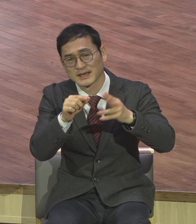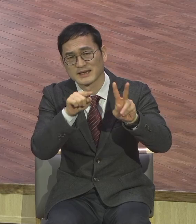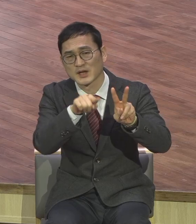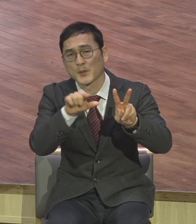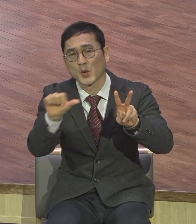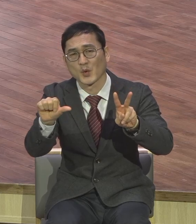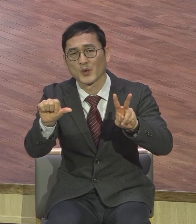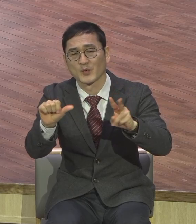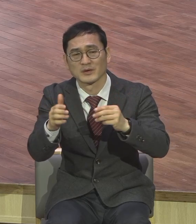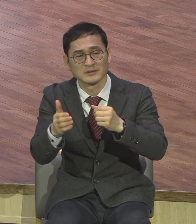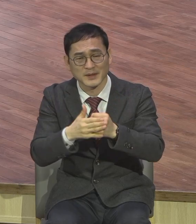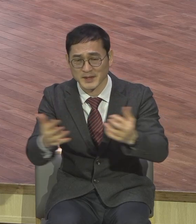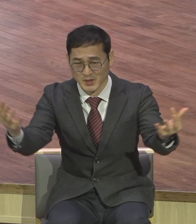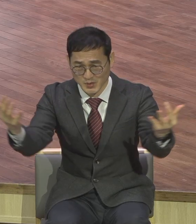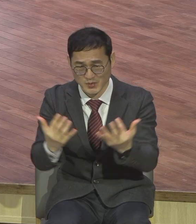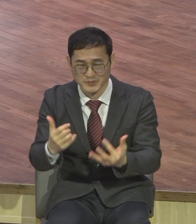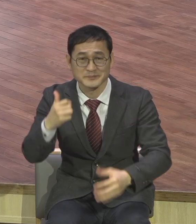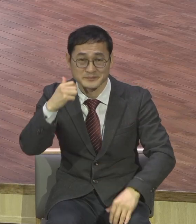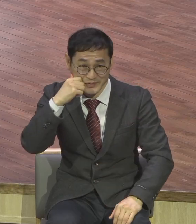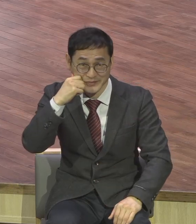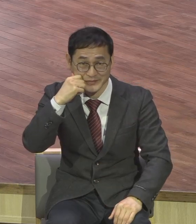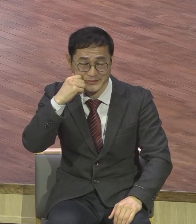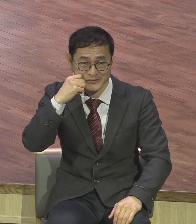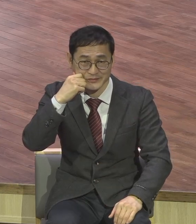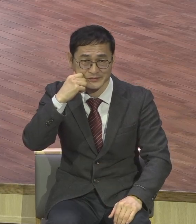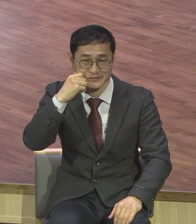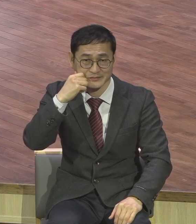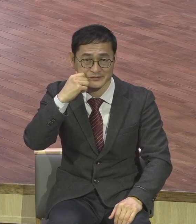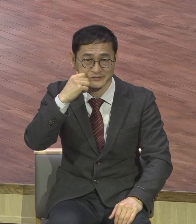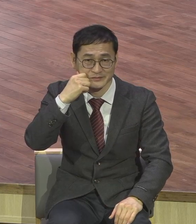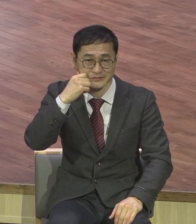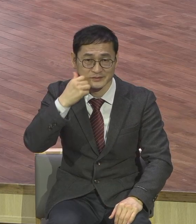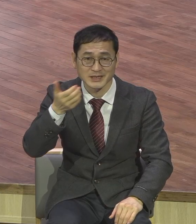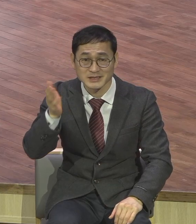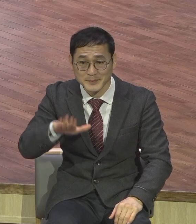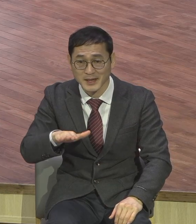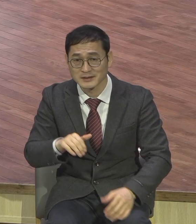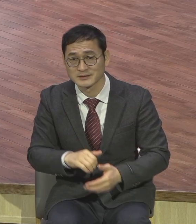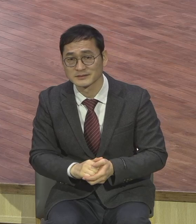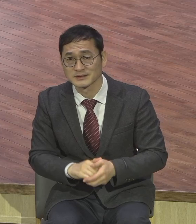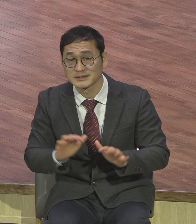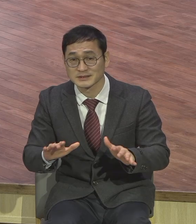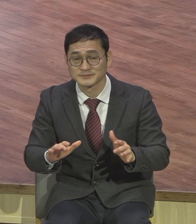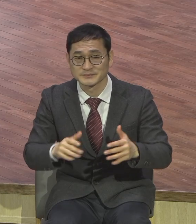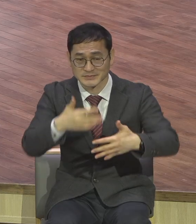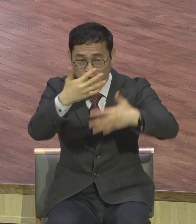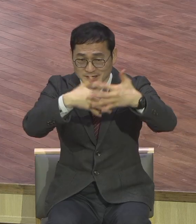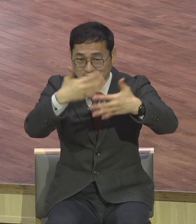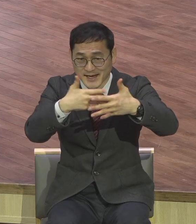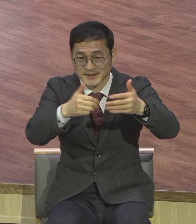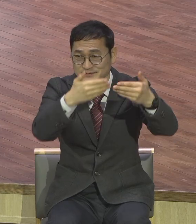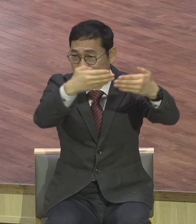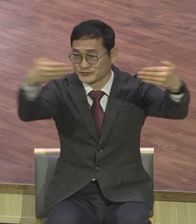있기 때문에 그런데 지금 제 앞에는 화면을 통해서 이렇게 줌을